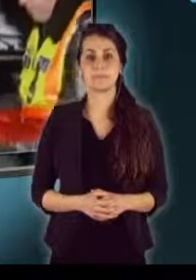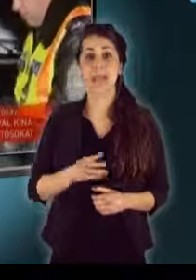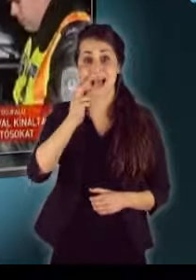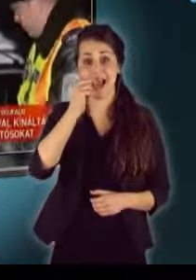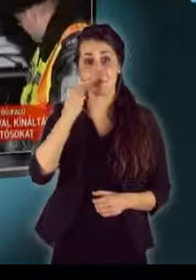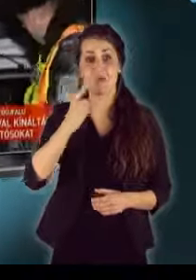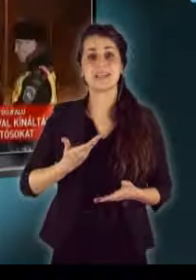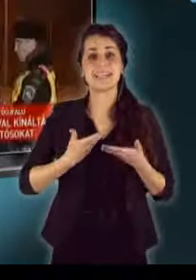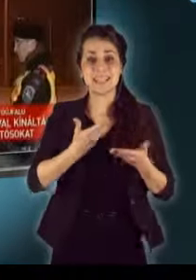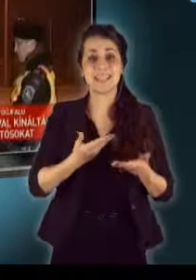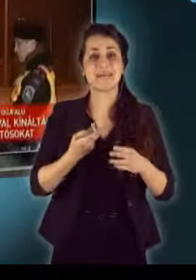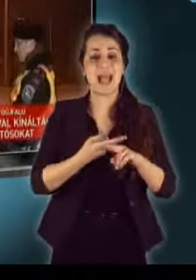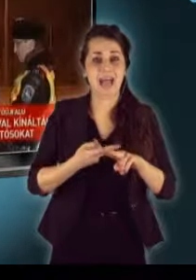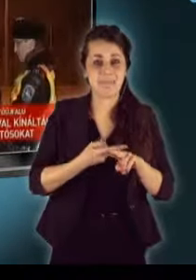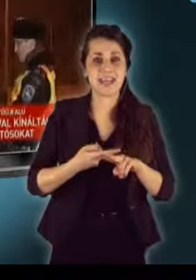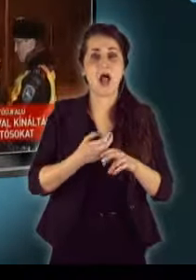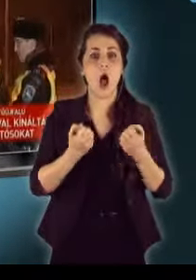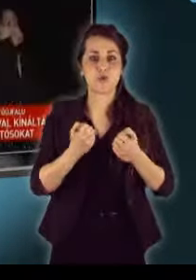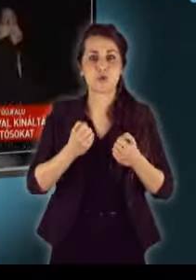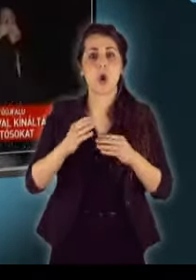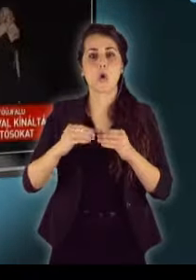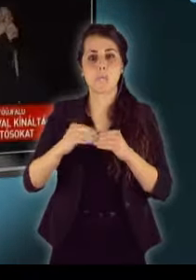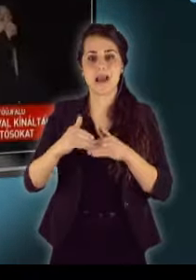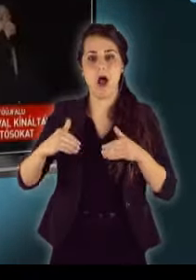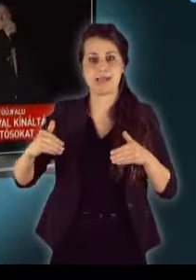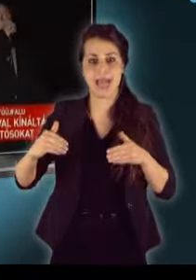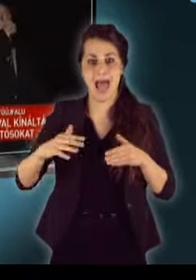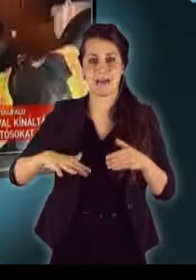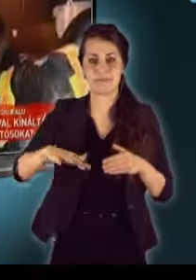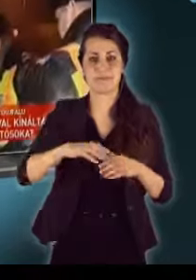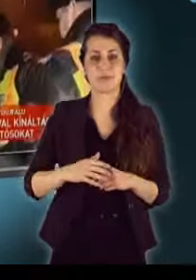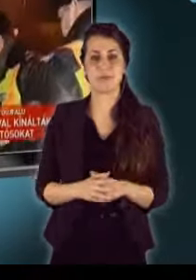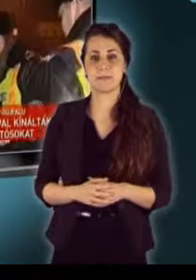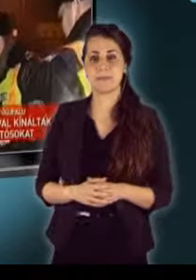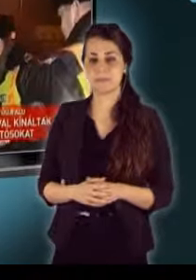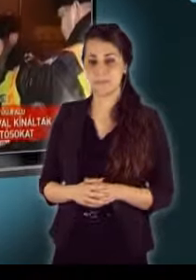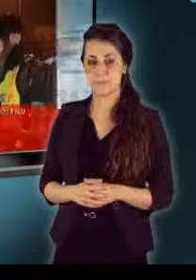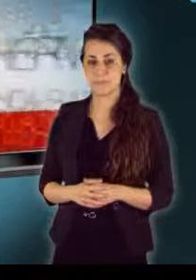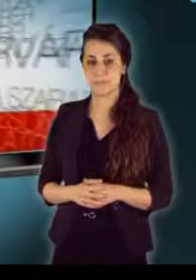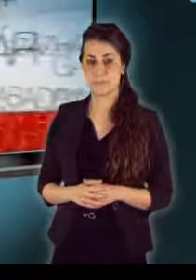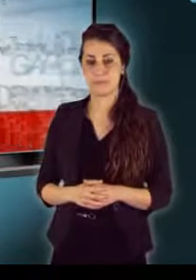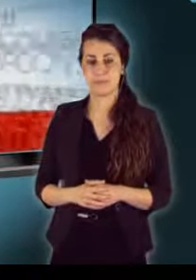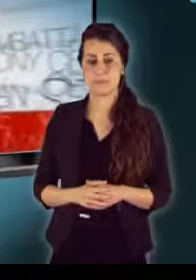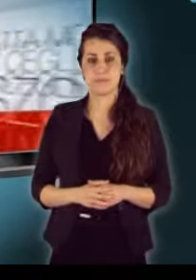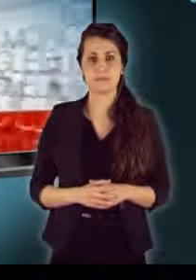Rendőrök kávéval kínálták az autósokat a román határ közelében, a pihenésre is figyelmeztetik őket.